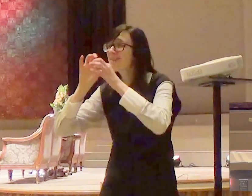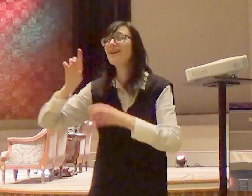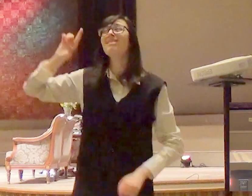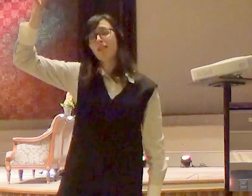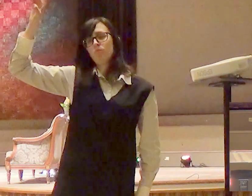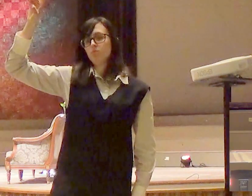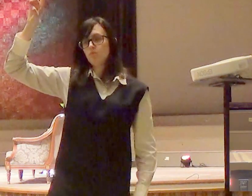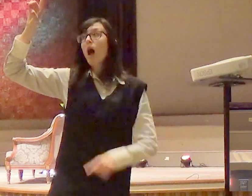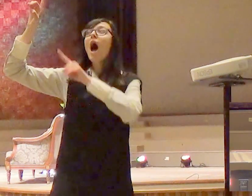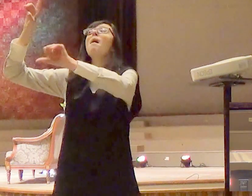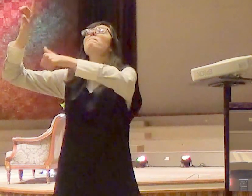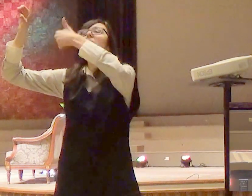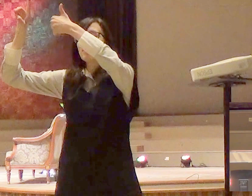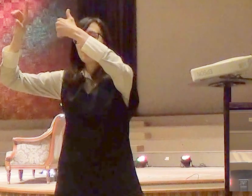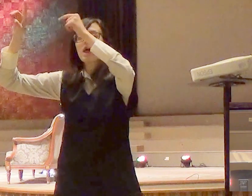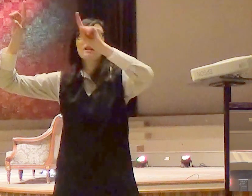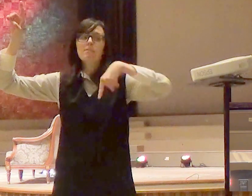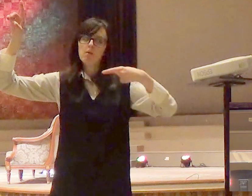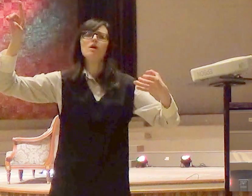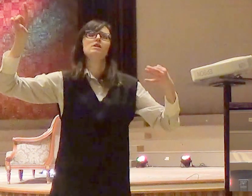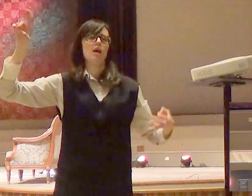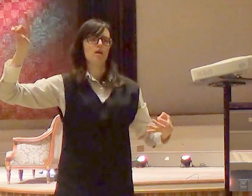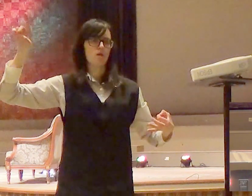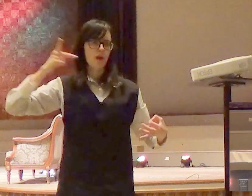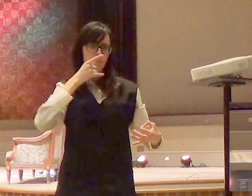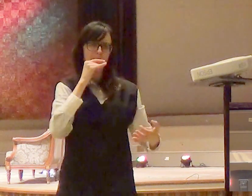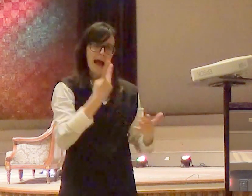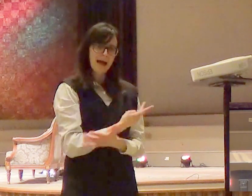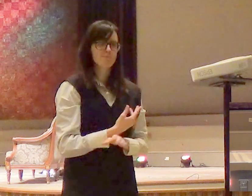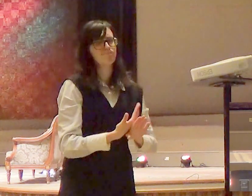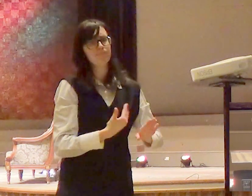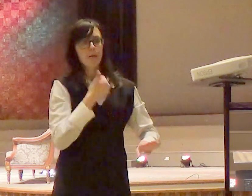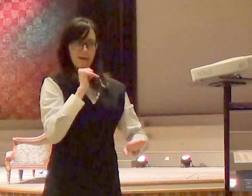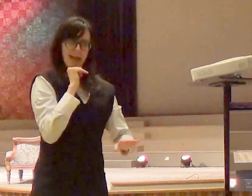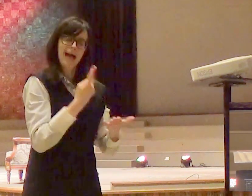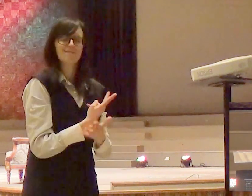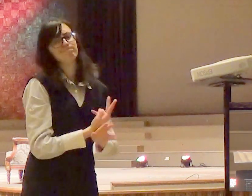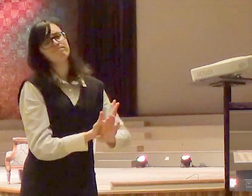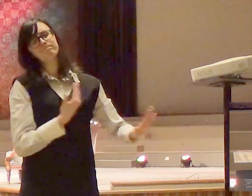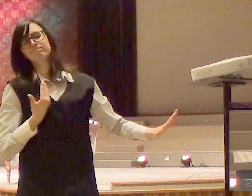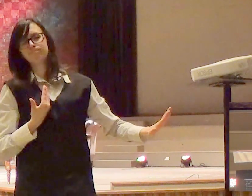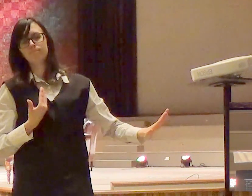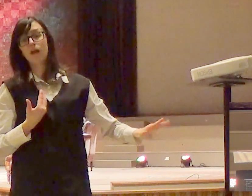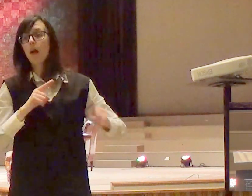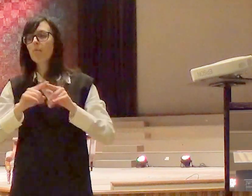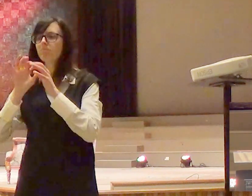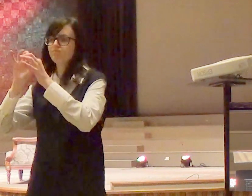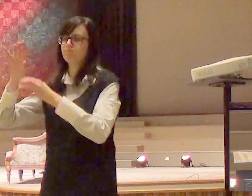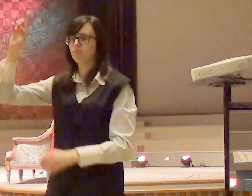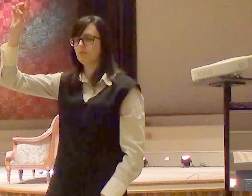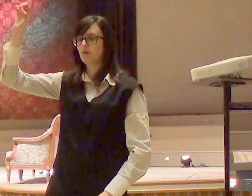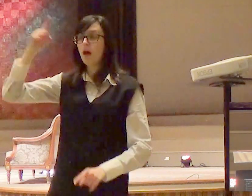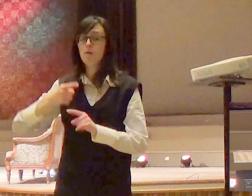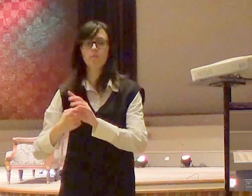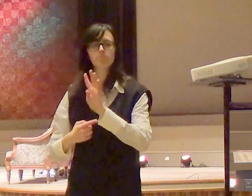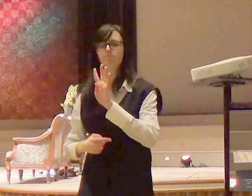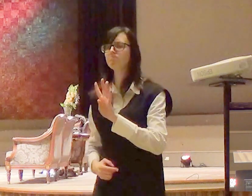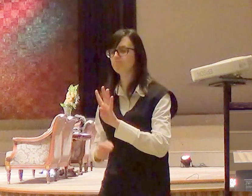lugar e com o que é certo na nossa vida e os filhos de corá saem e eles vão se tornar